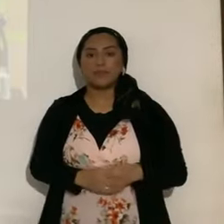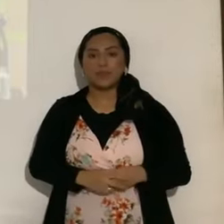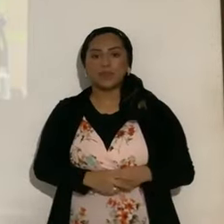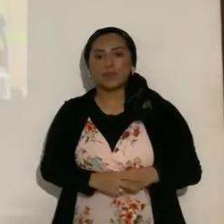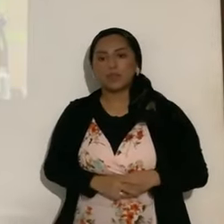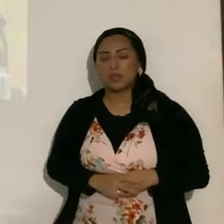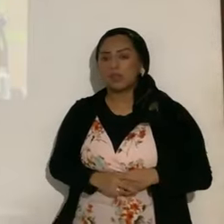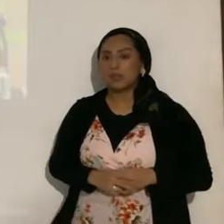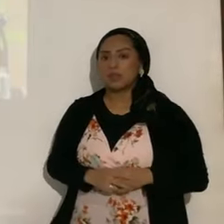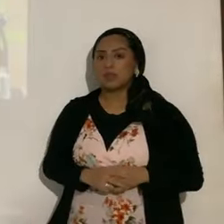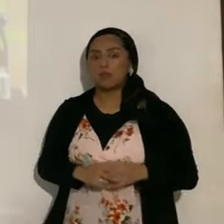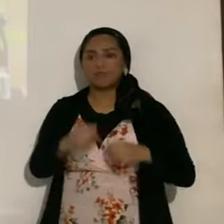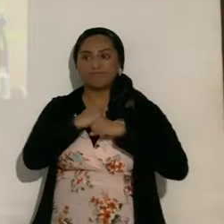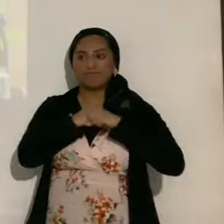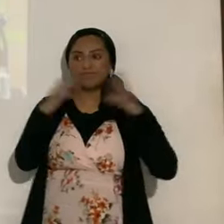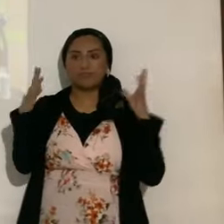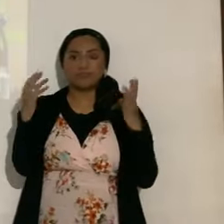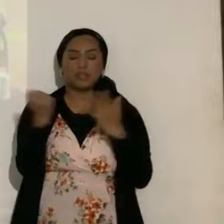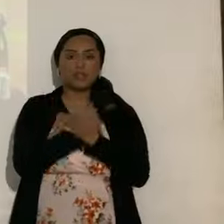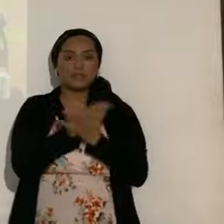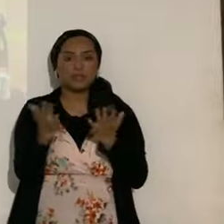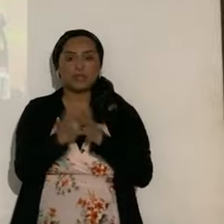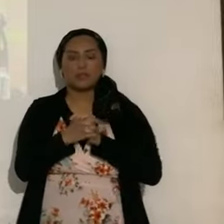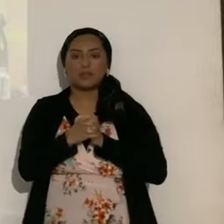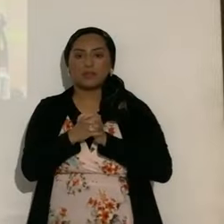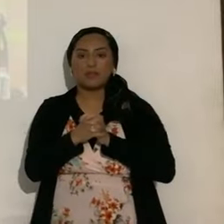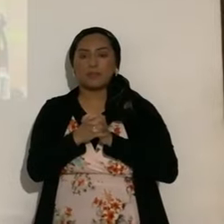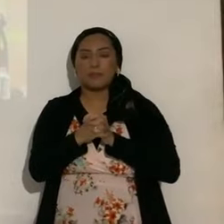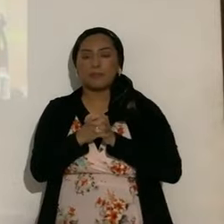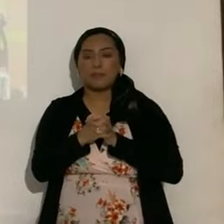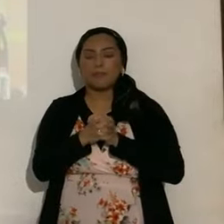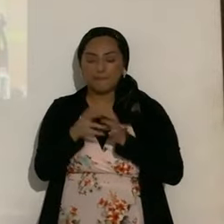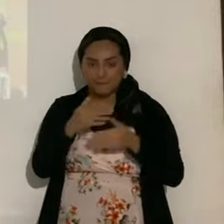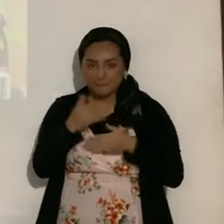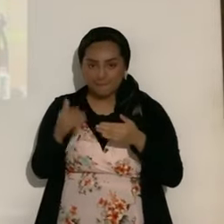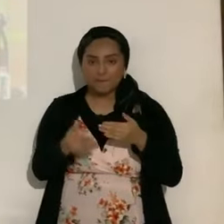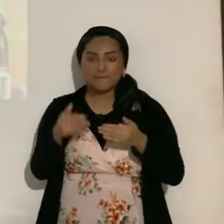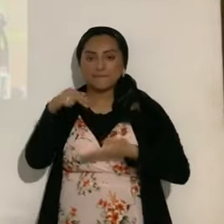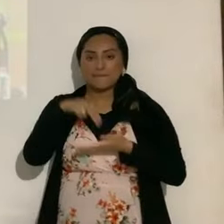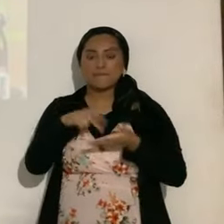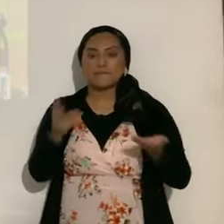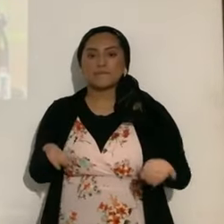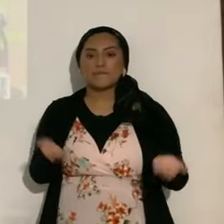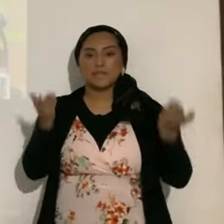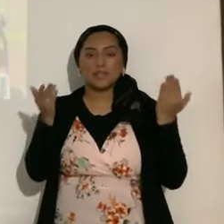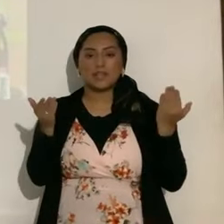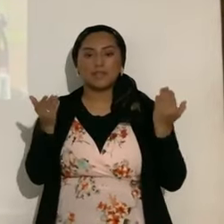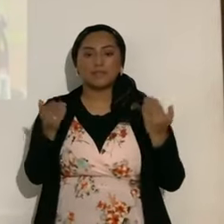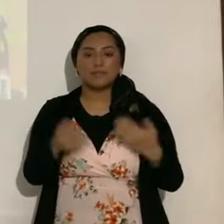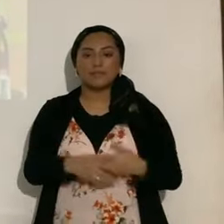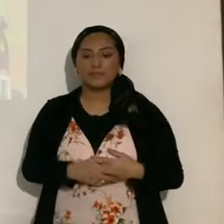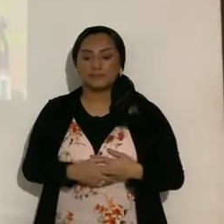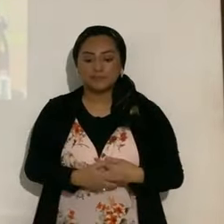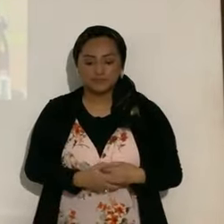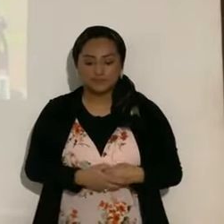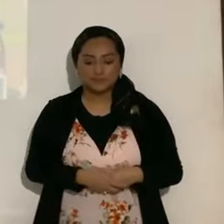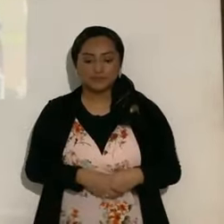realmente va a estallar todo, vamos a ponernos de pie, dejen sus apuntes, dejen su Biblia, y vamos a